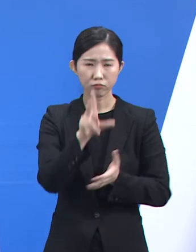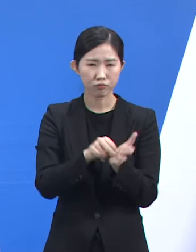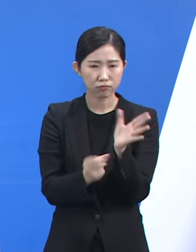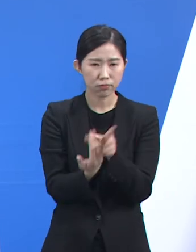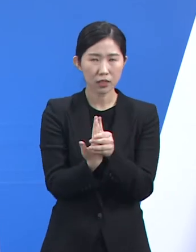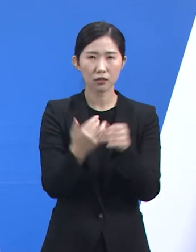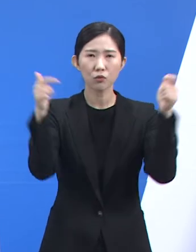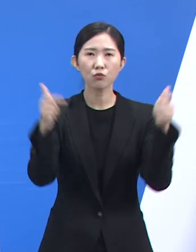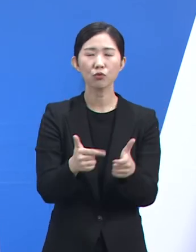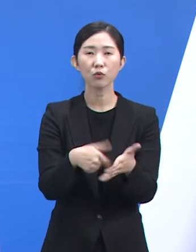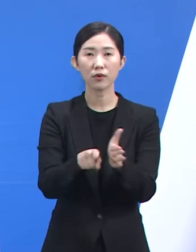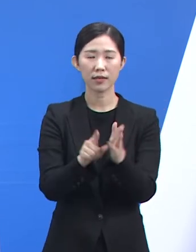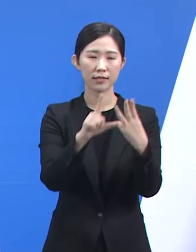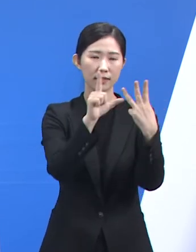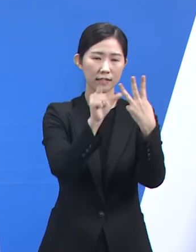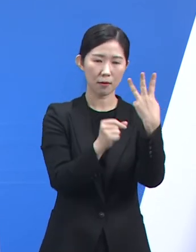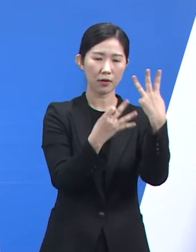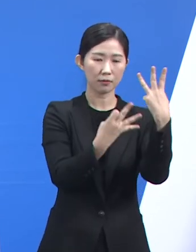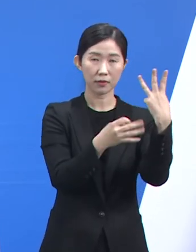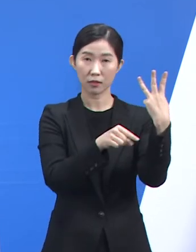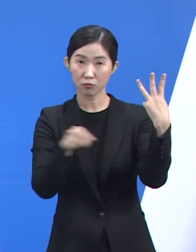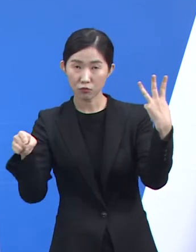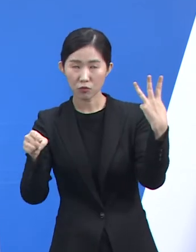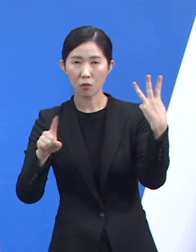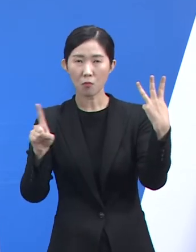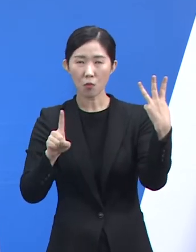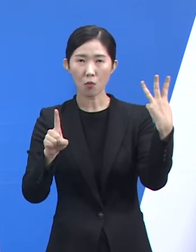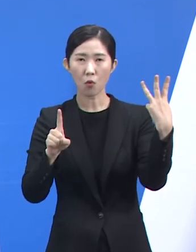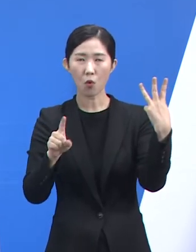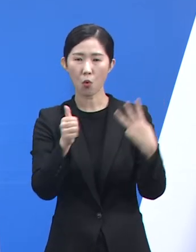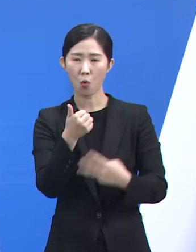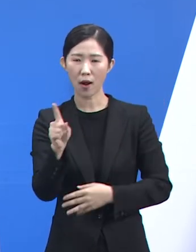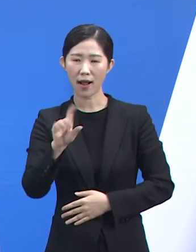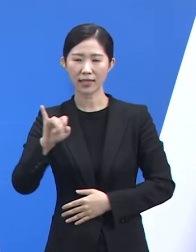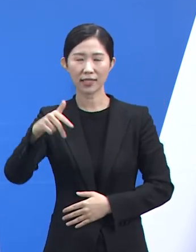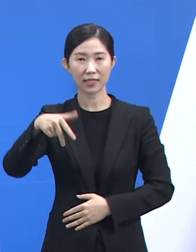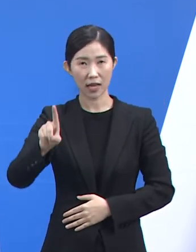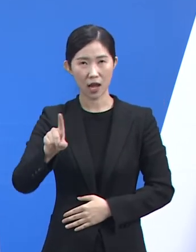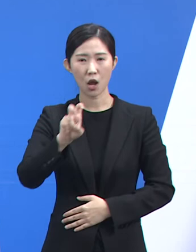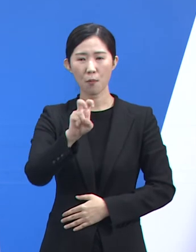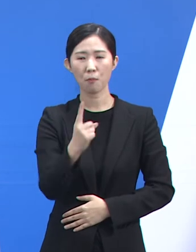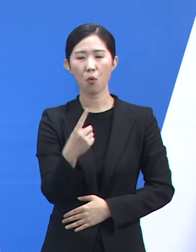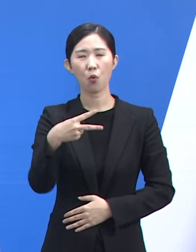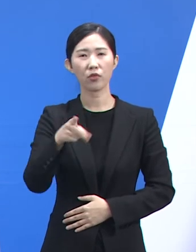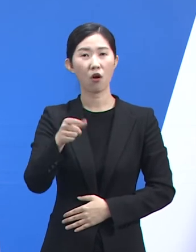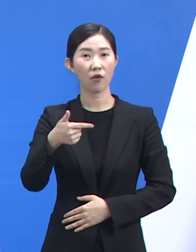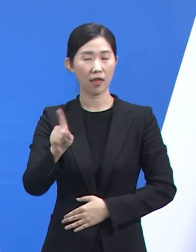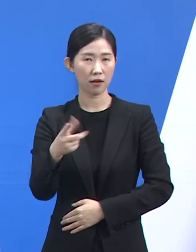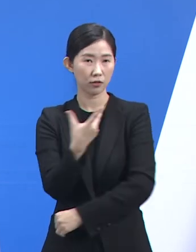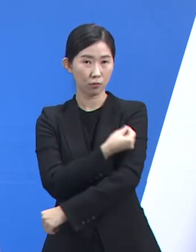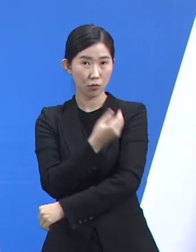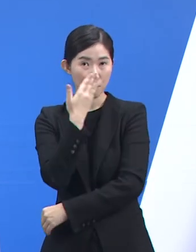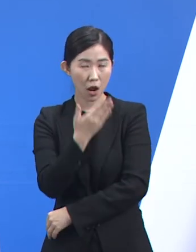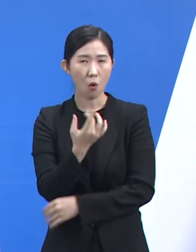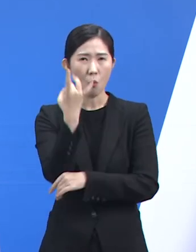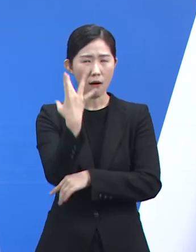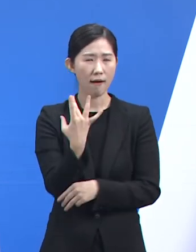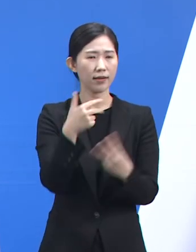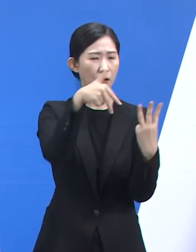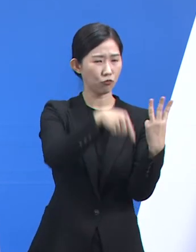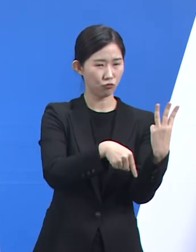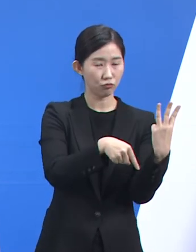위해 3월 14일부터 mRNA 백신, 그러니까 화이자 모더나 접종 간격을 현행 3주에서 4주에서